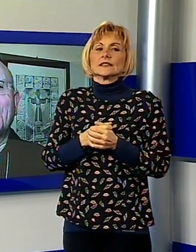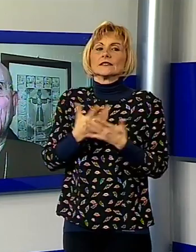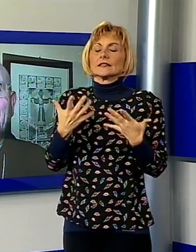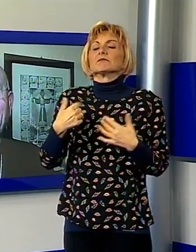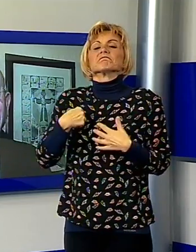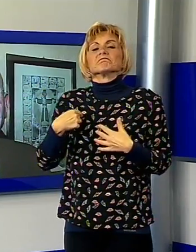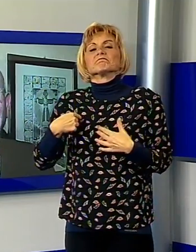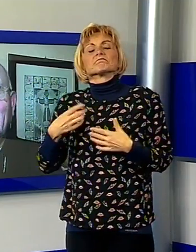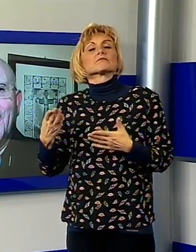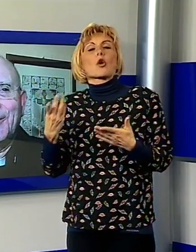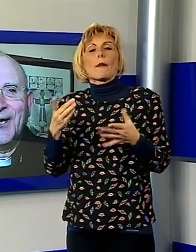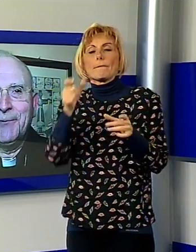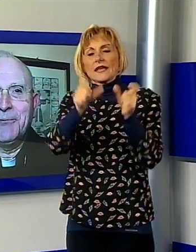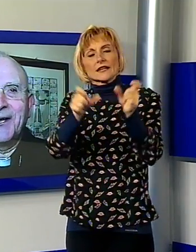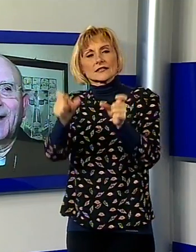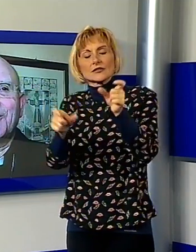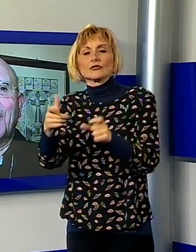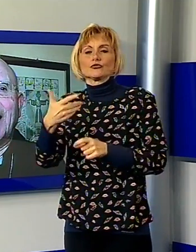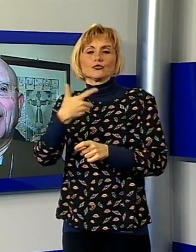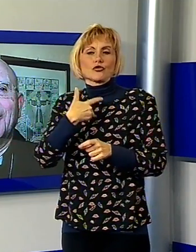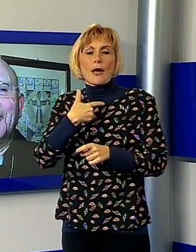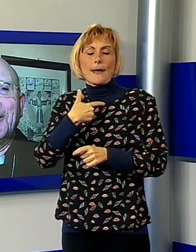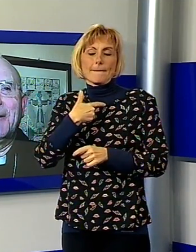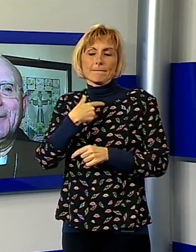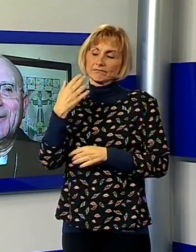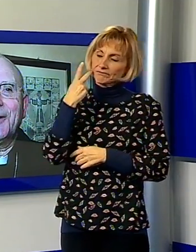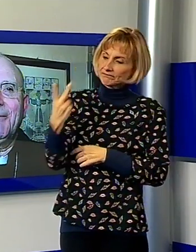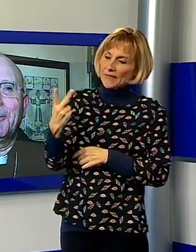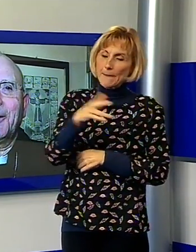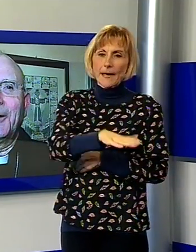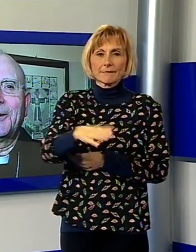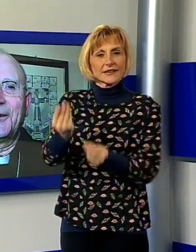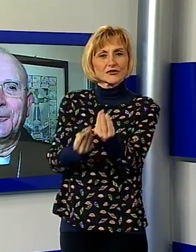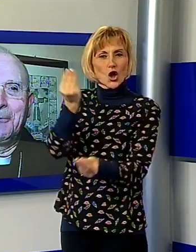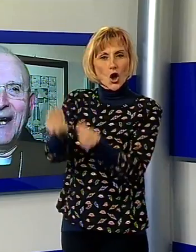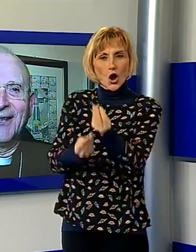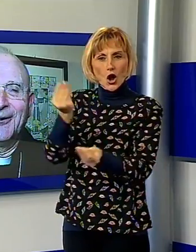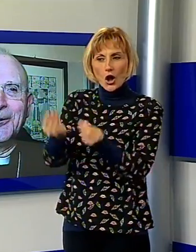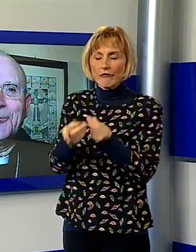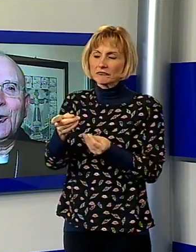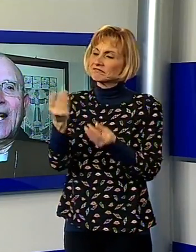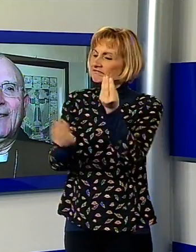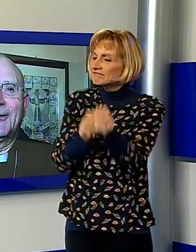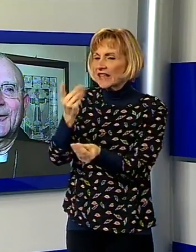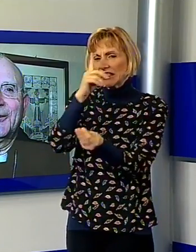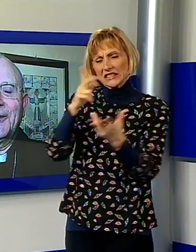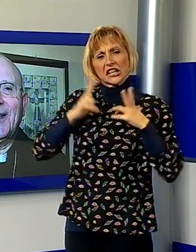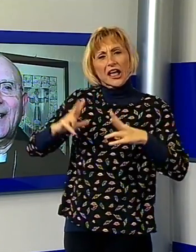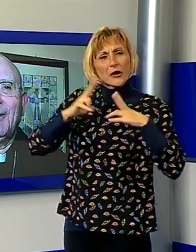salutavo queste persone c'erano i bambini che giocavano, bambini giocavano però che non disturbavano, giocavano. Ed ecco